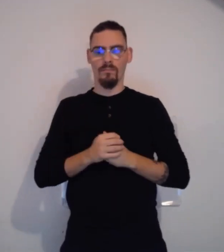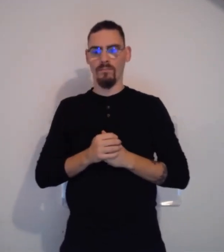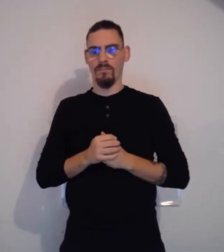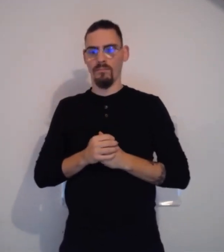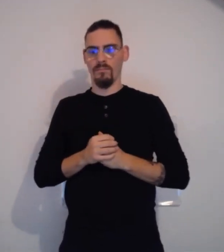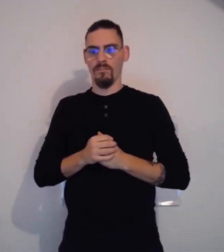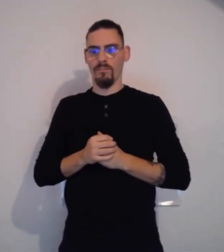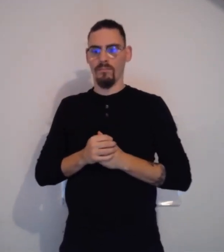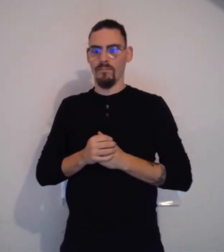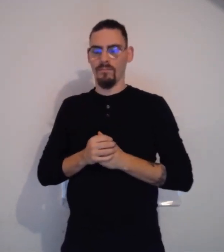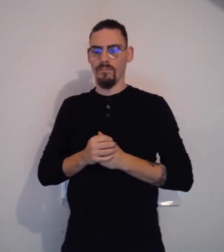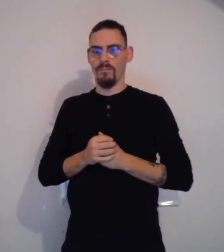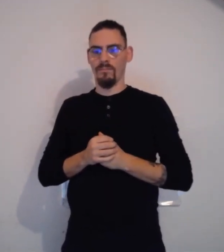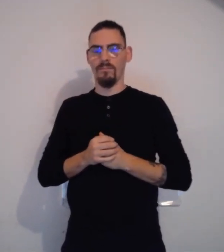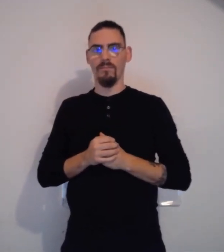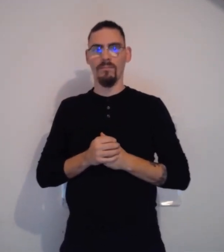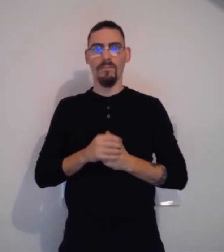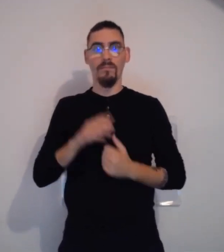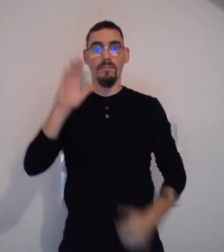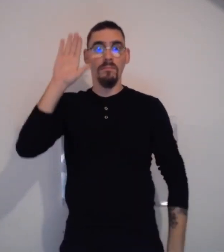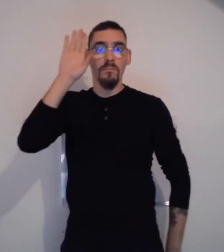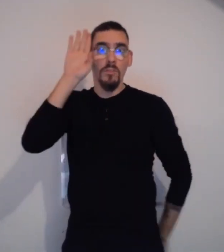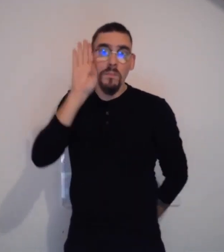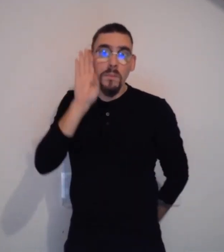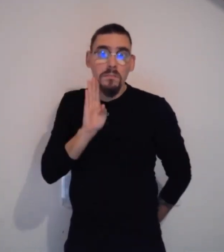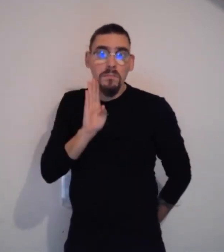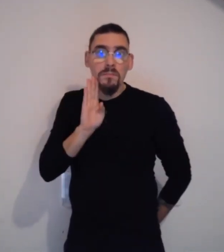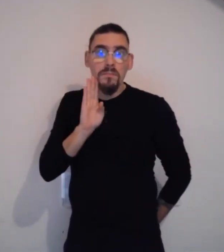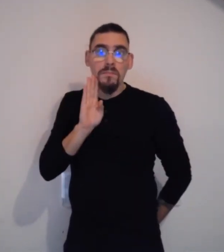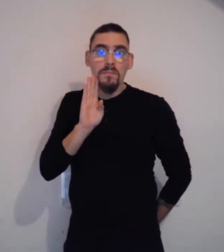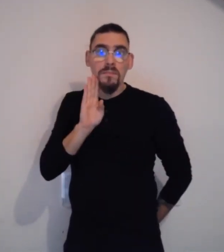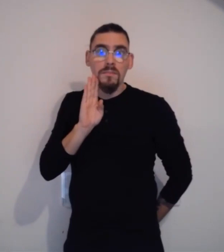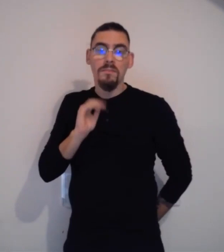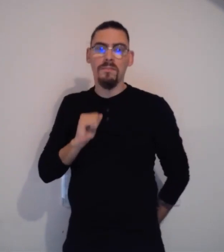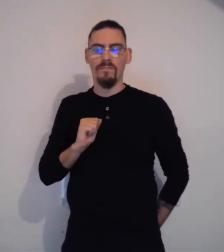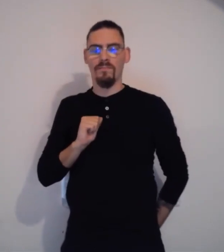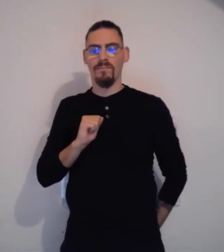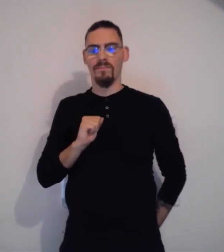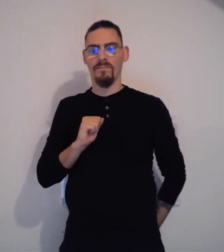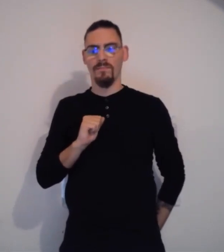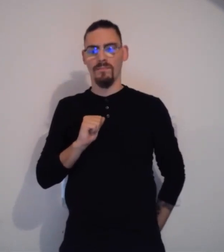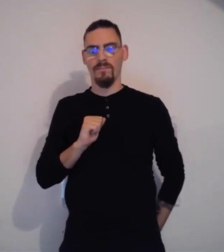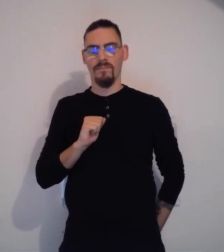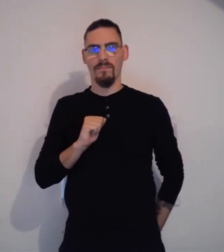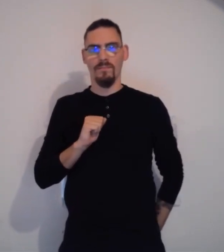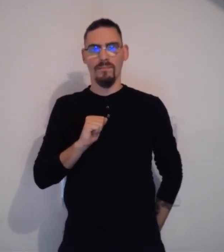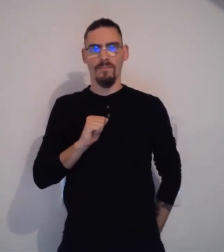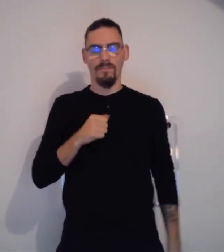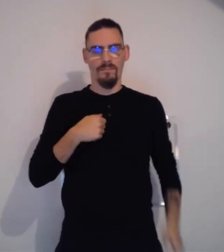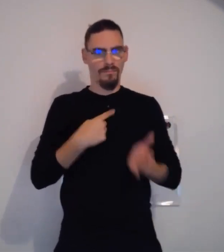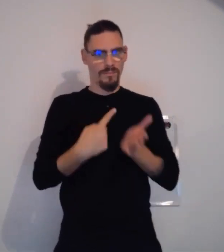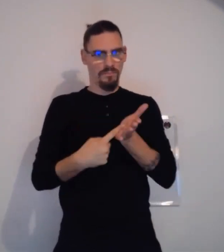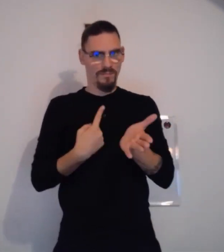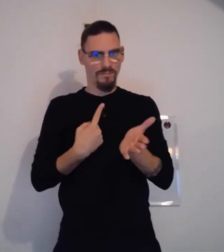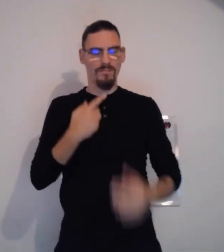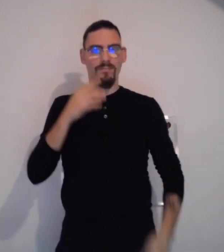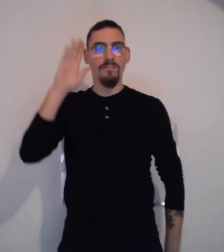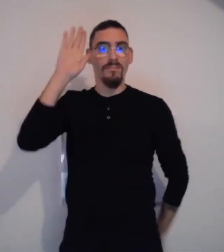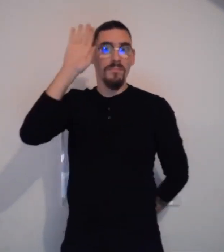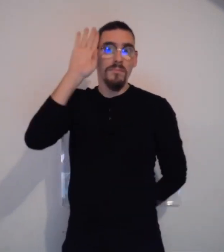pour « s'il vous plaît », souvent, c'est une question. Et donc, on ouvre les yeux. Vous voyez ? J'avance un peu la tête et je dis